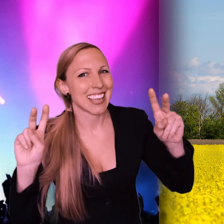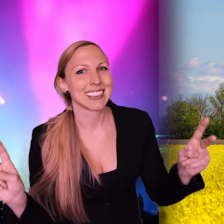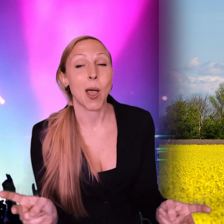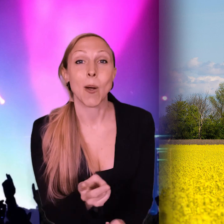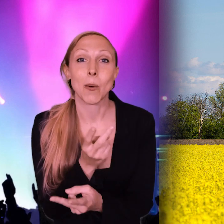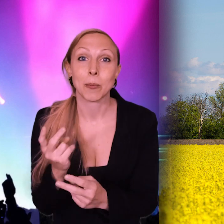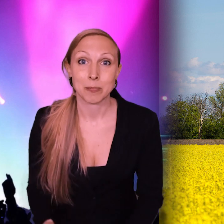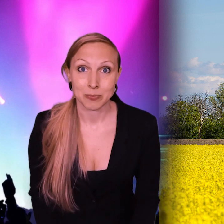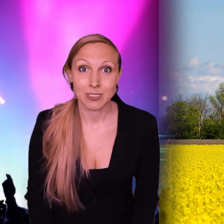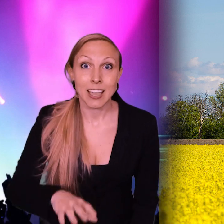ändå